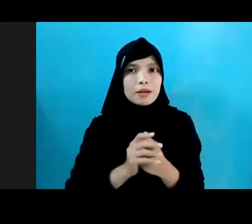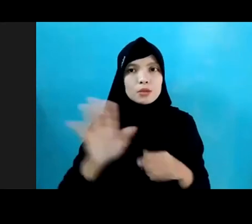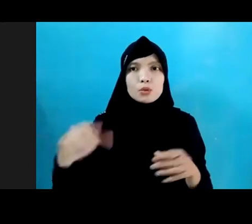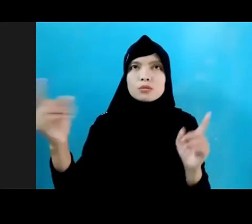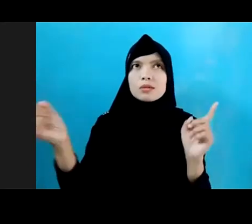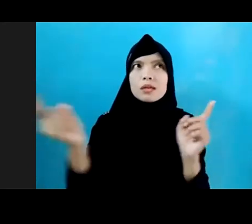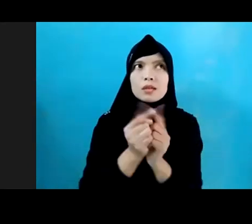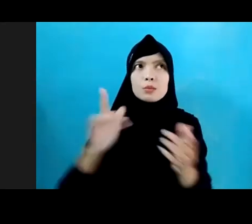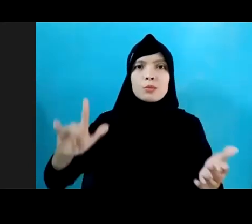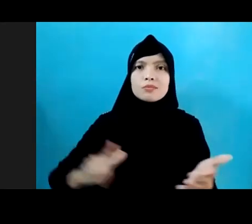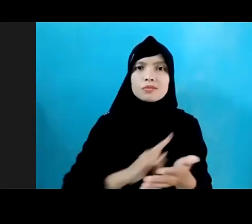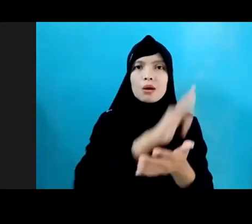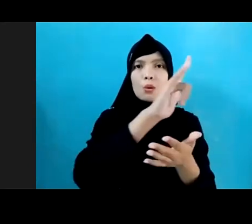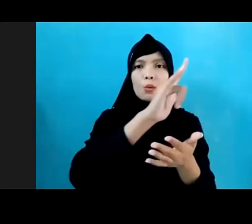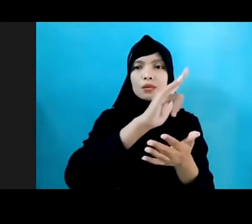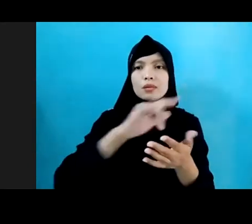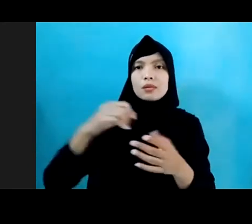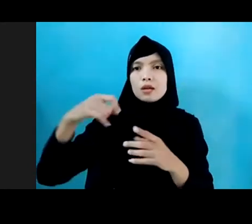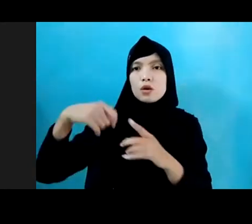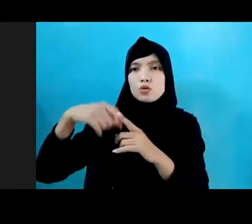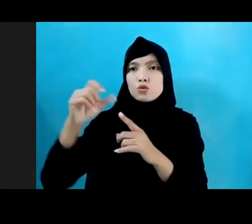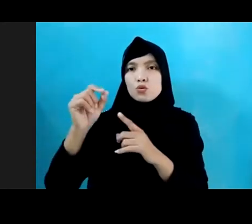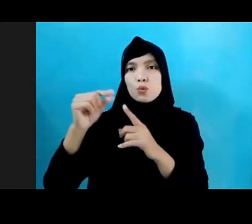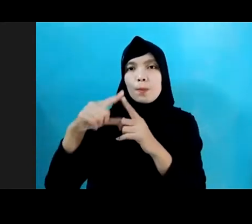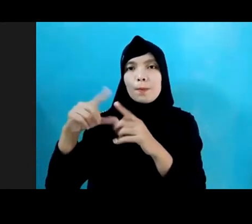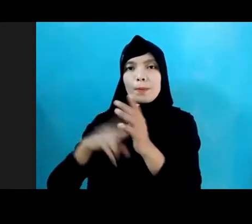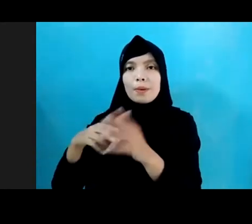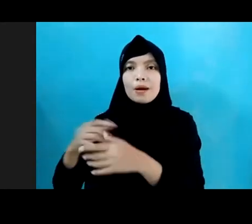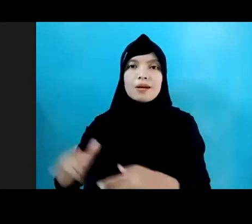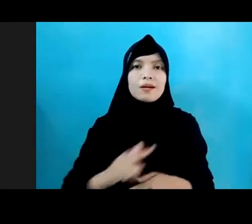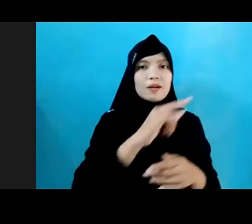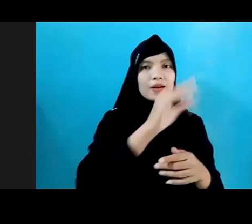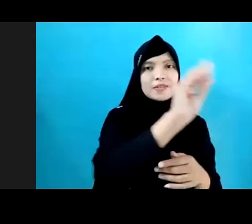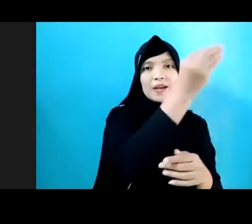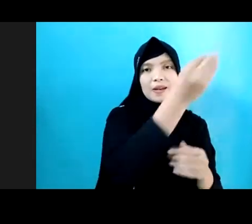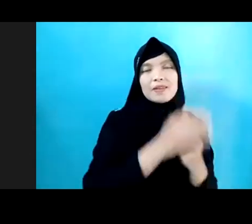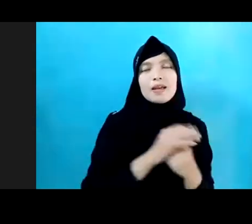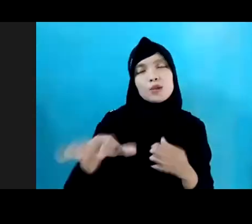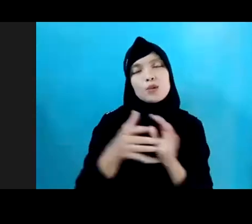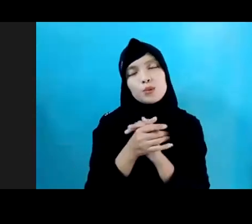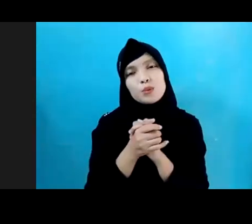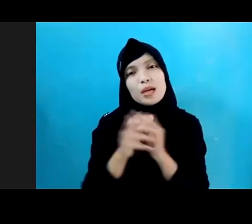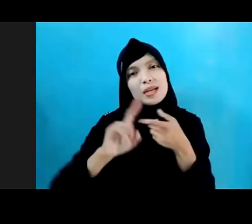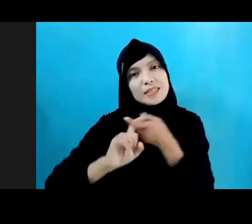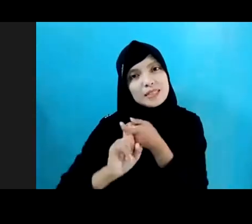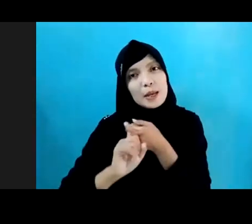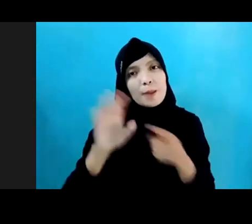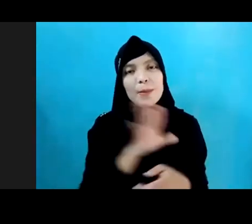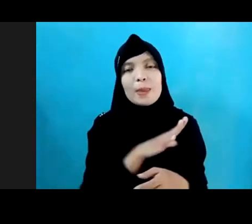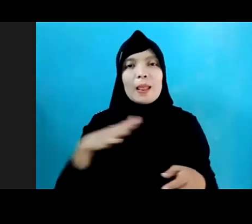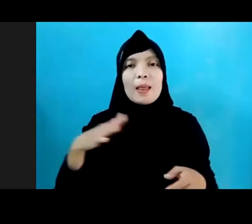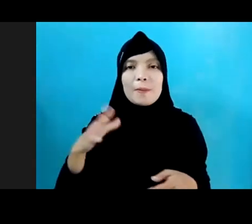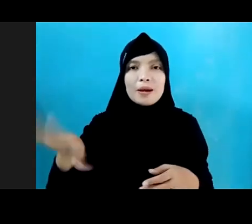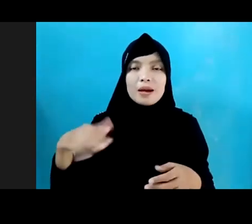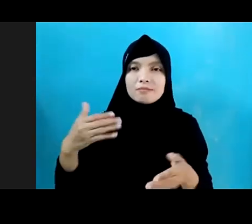dari Kupang menuju Jakarta. Setelah itu tidak pernah bertemu kembali. Jadi ini sahabat lama yang pernah sama-sama memberikan training di